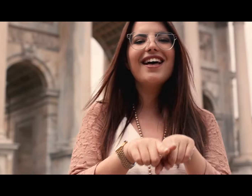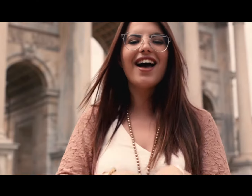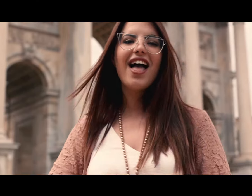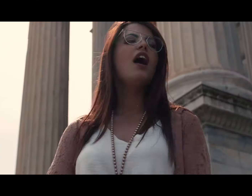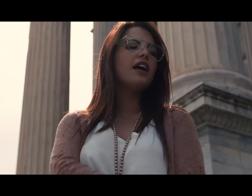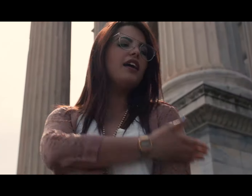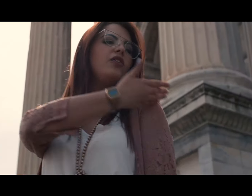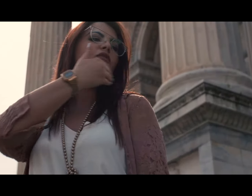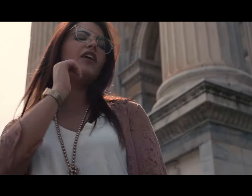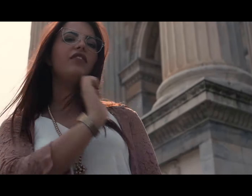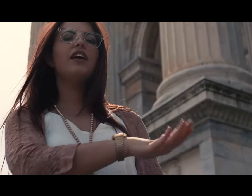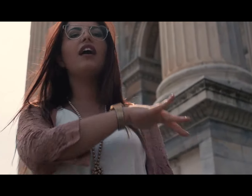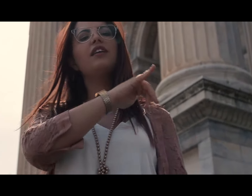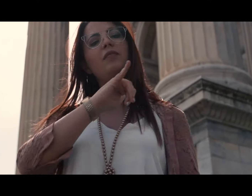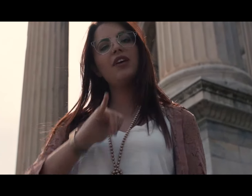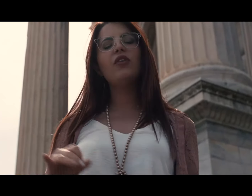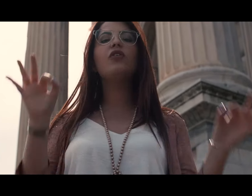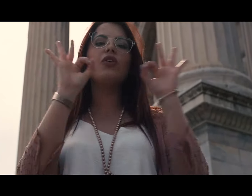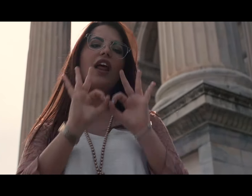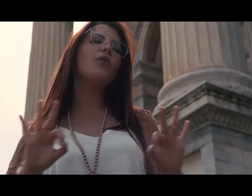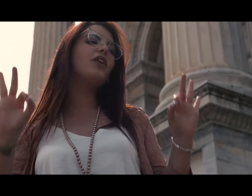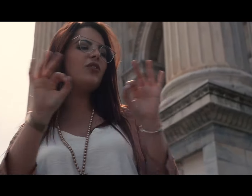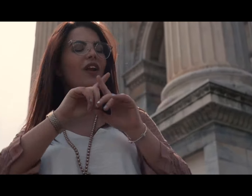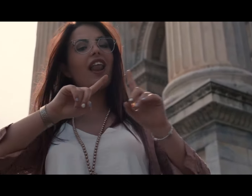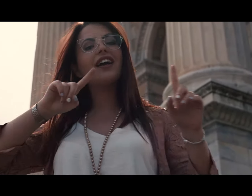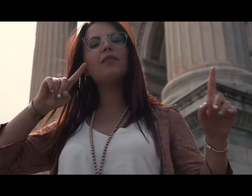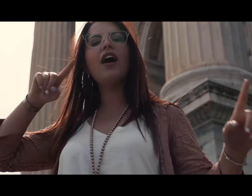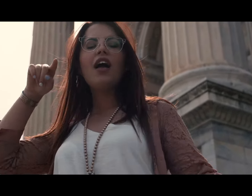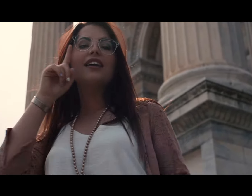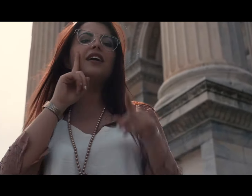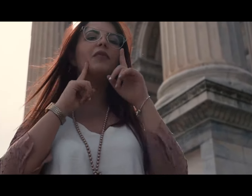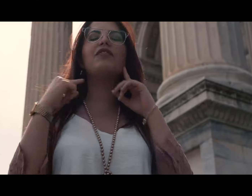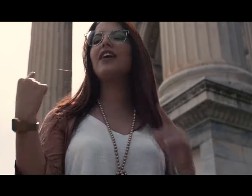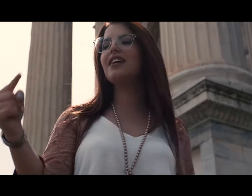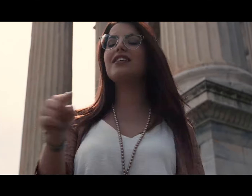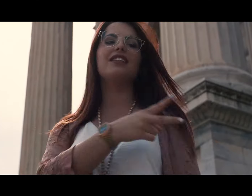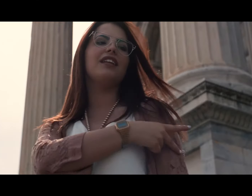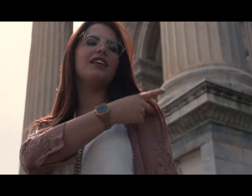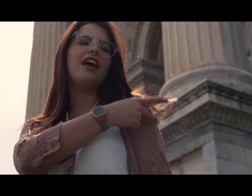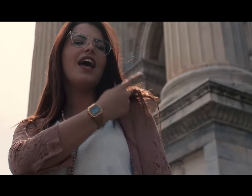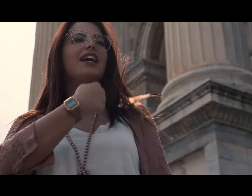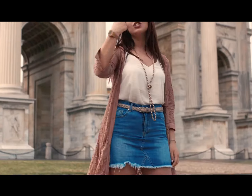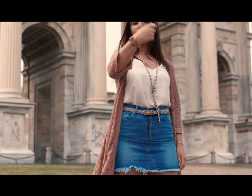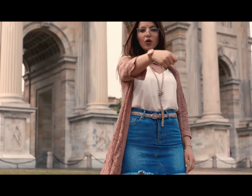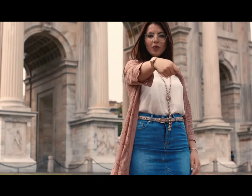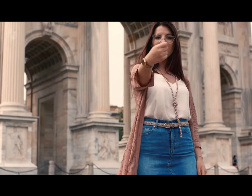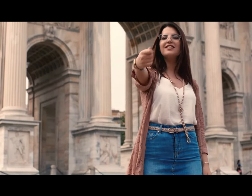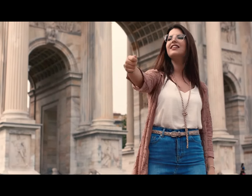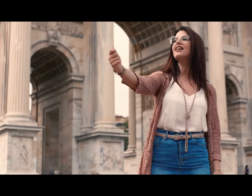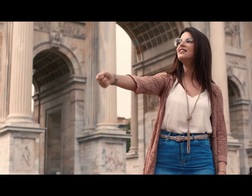Che non va via nemmeno Con l'acqua di una lacrima Che mi fa d'assistente E sono il presidente